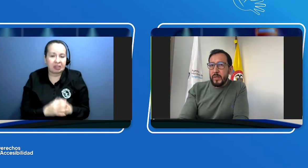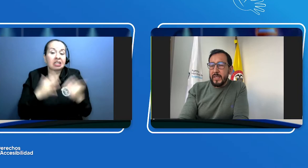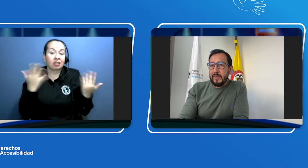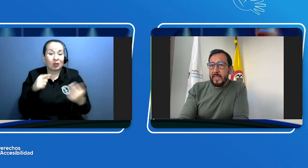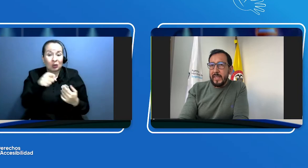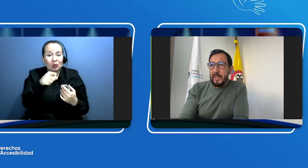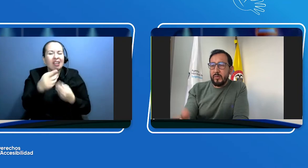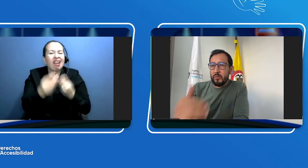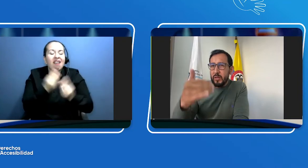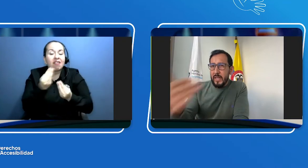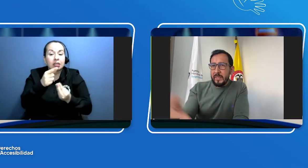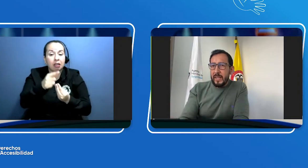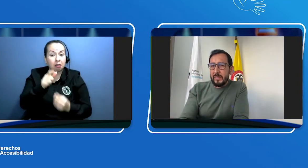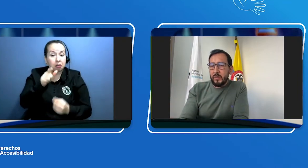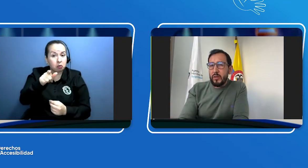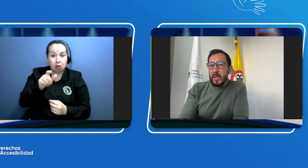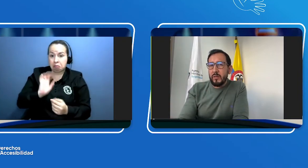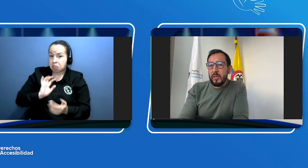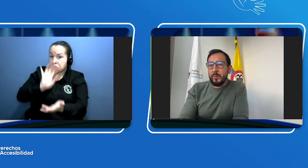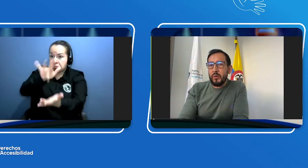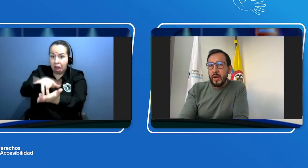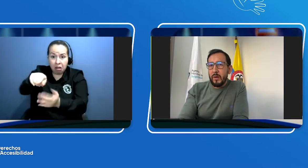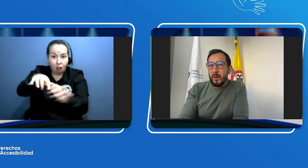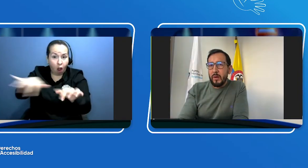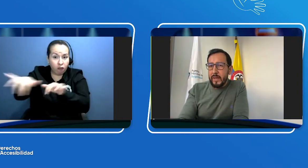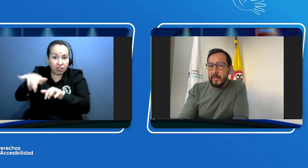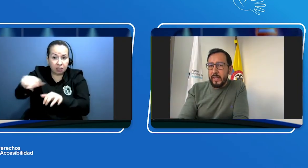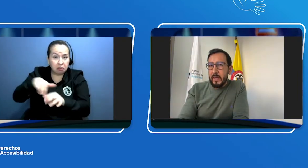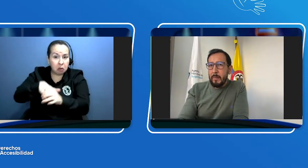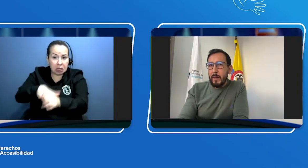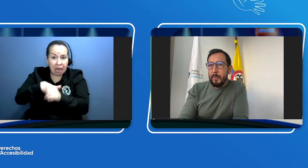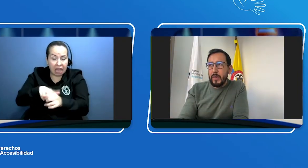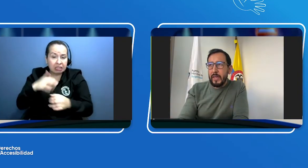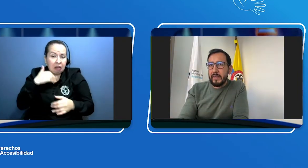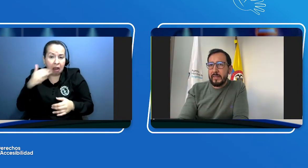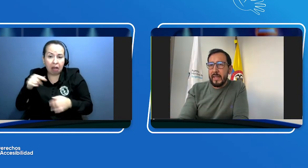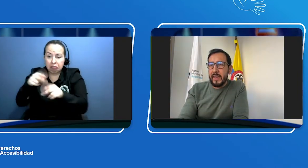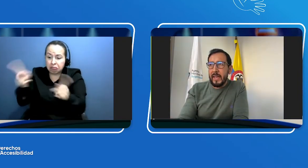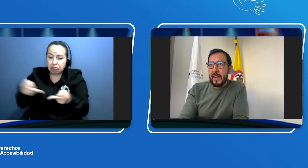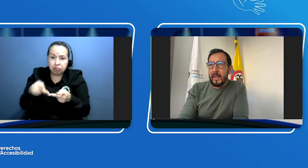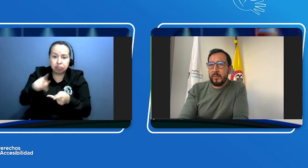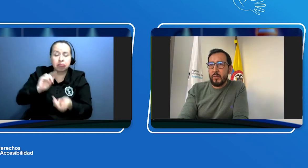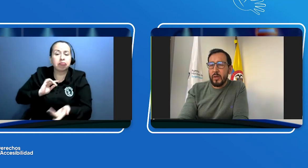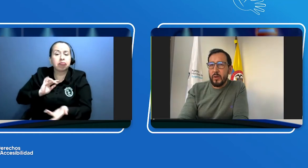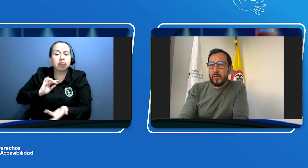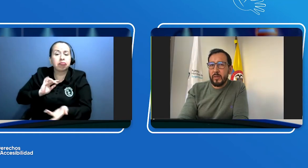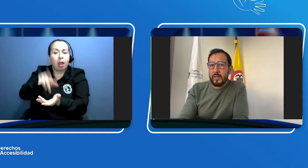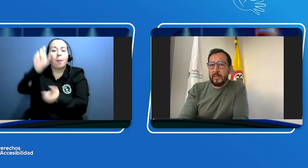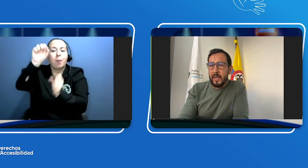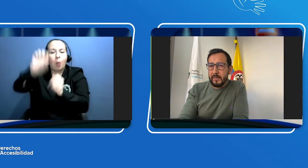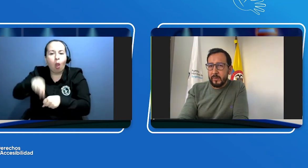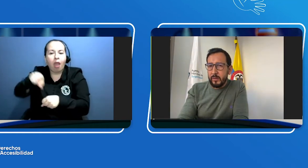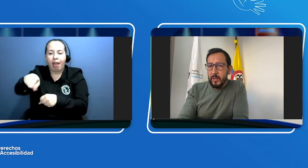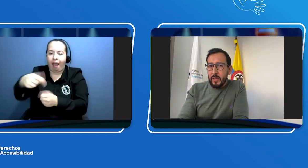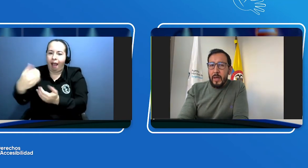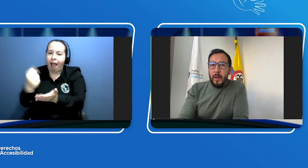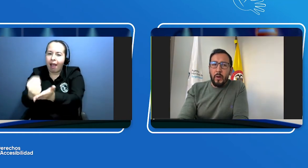es ir a su autoridad de tránsito y ellos les podrán colaborar para poder ingresar al Registro Único Nacional de Tránsito. O